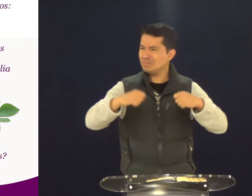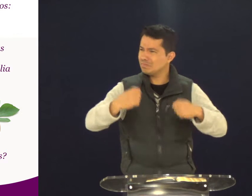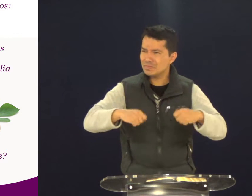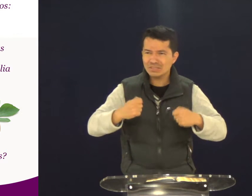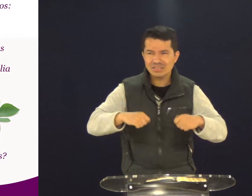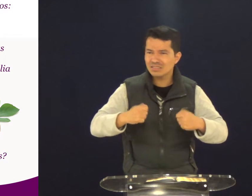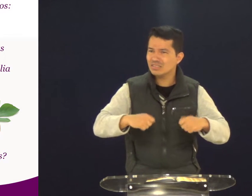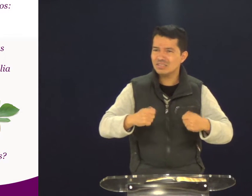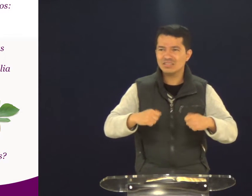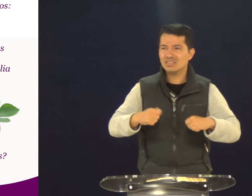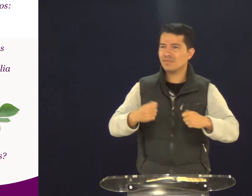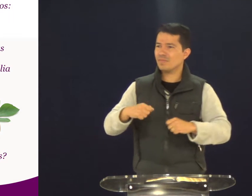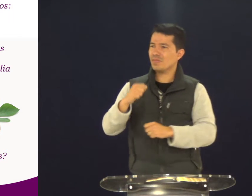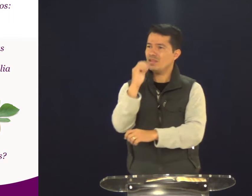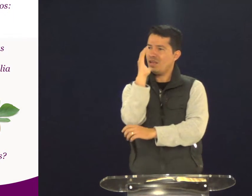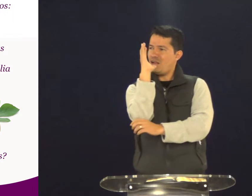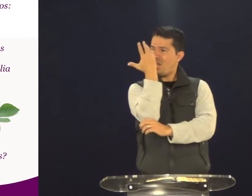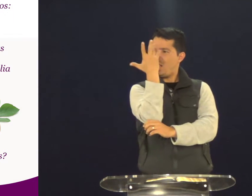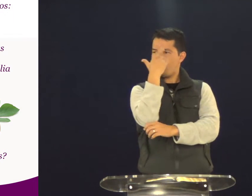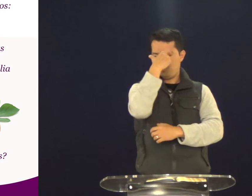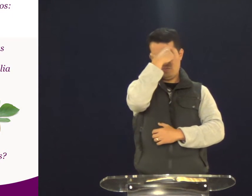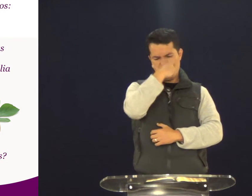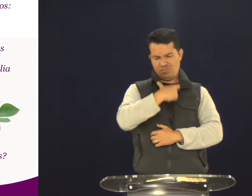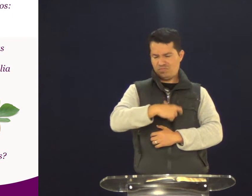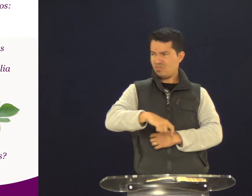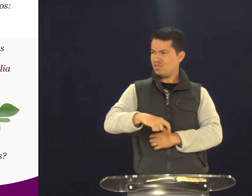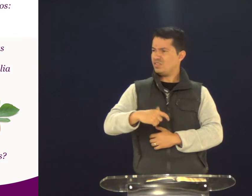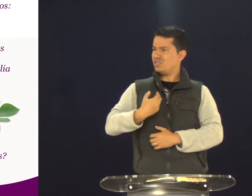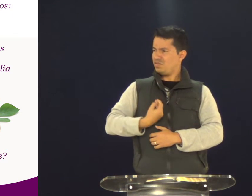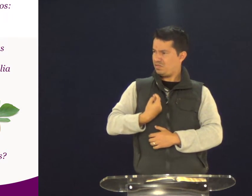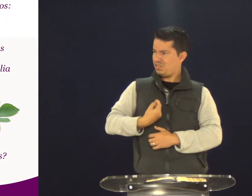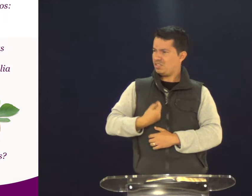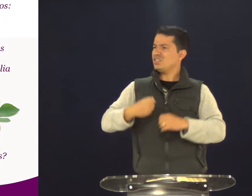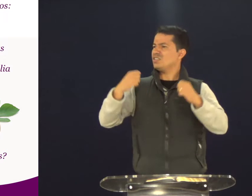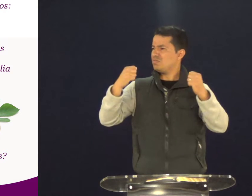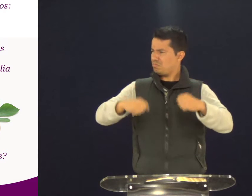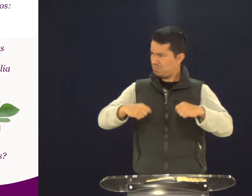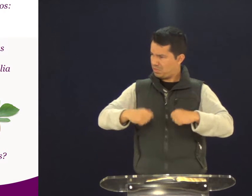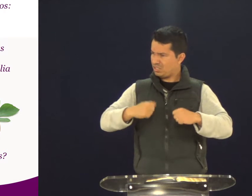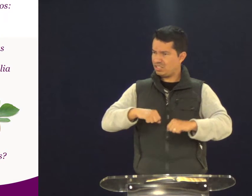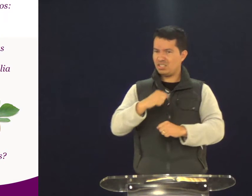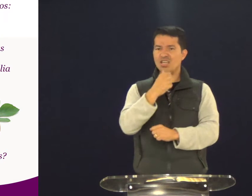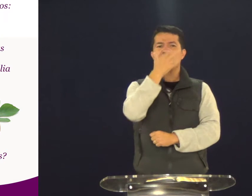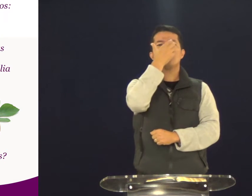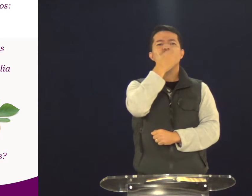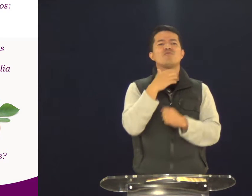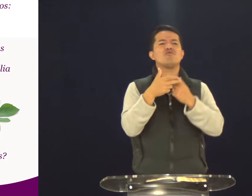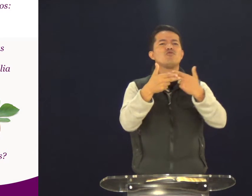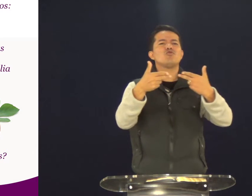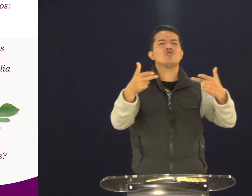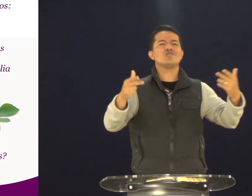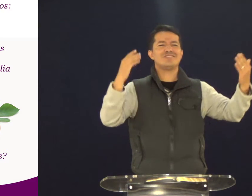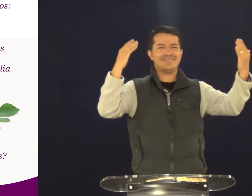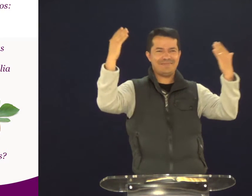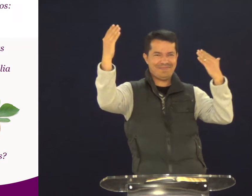Nós precisamos que a nossa árvore, a nossa vida seja